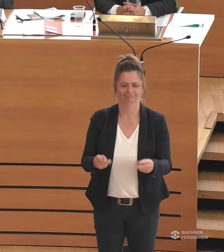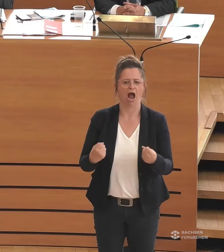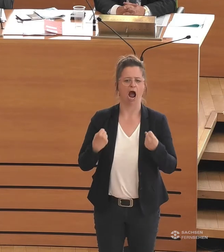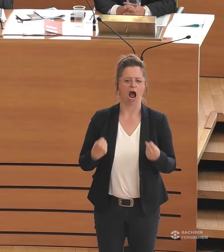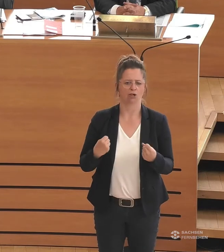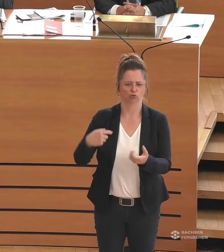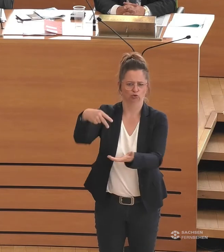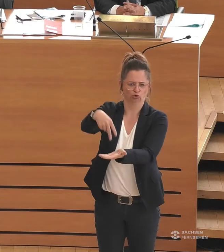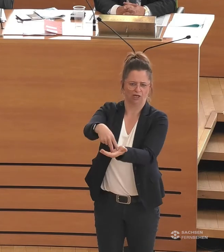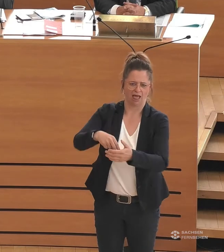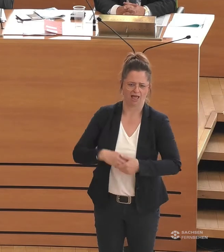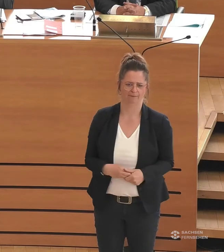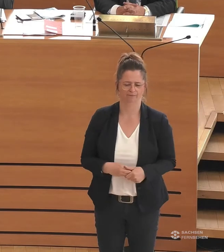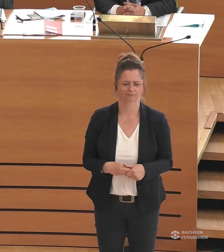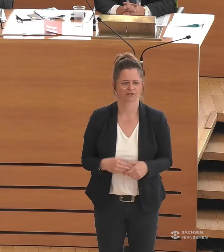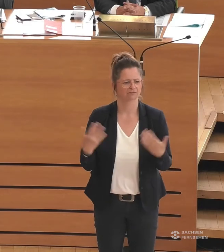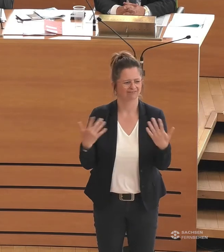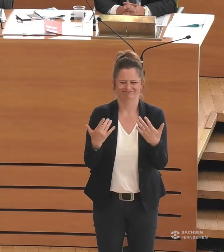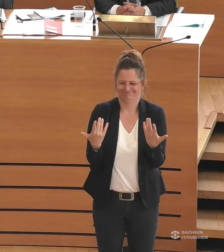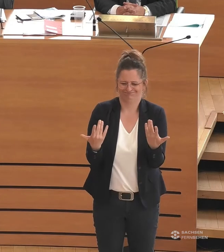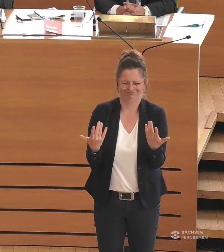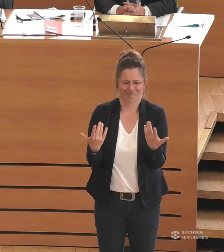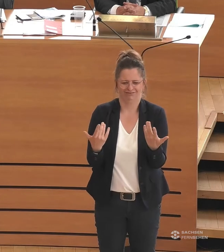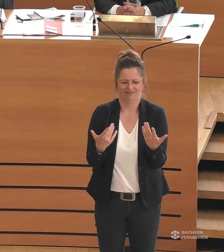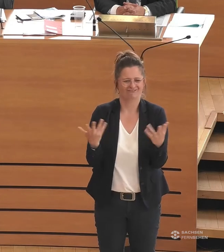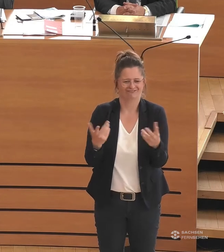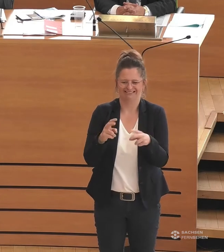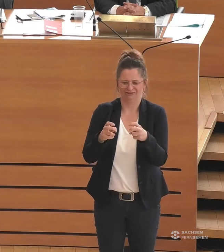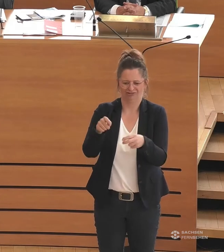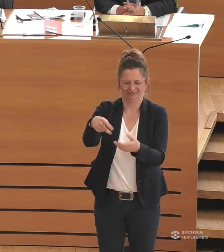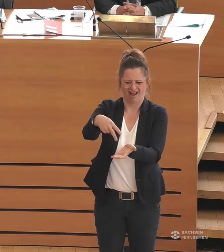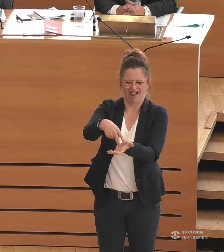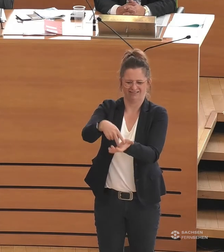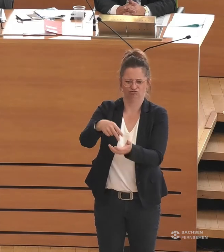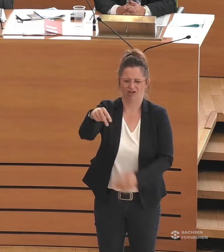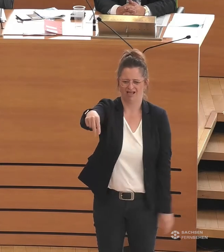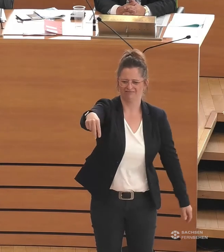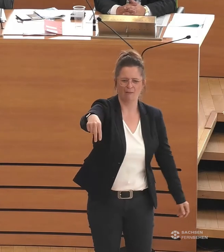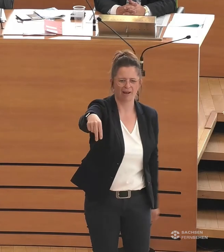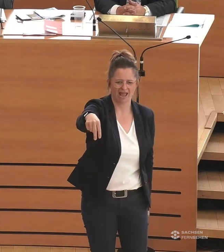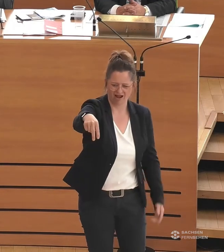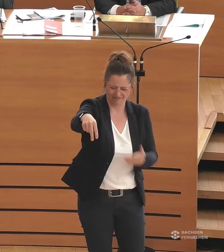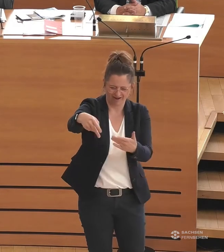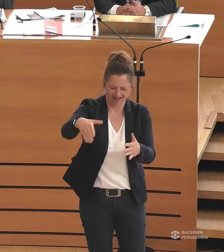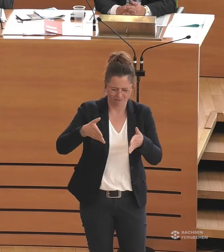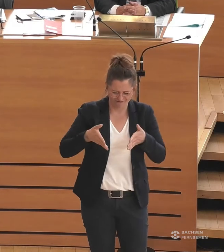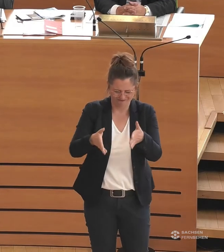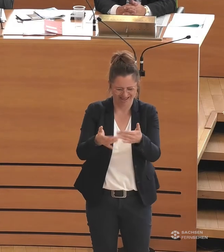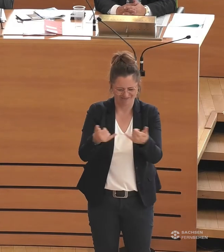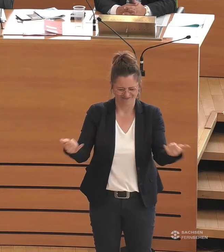Was nützt sonst eine barrierefreie Haltestelle, wenn der Weg nicht dorthin gegeben ist?